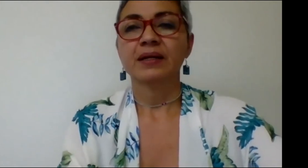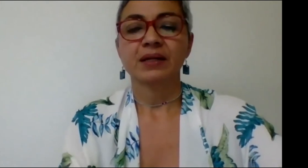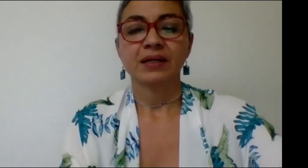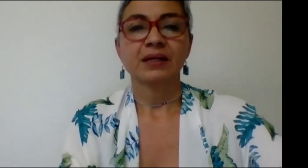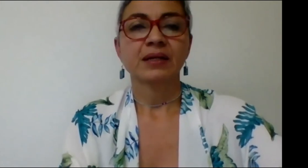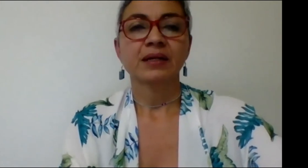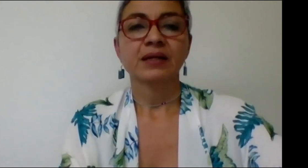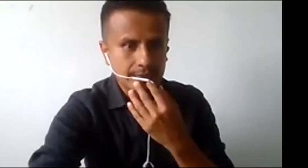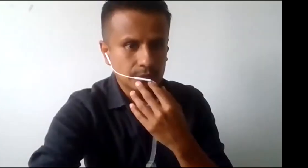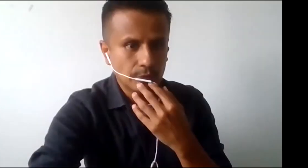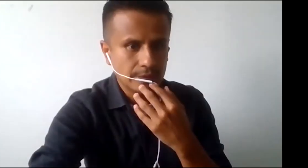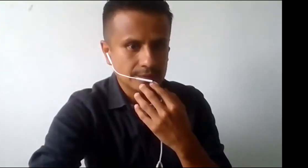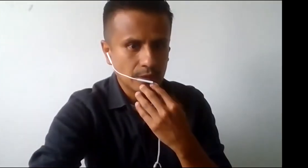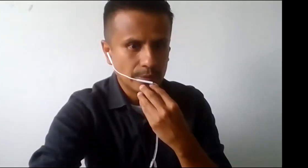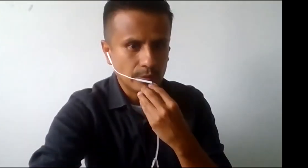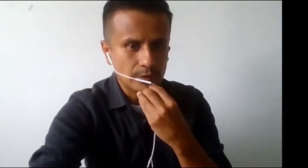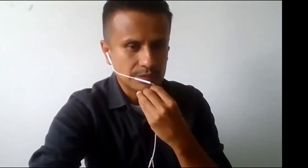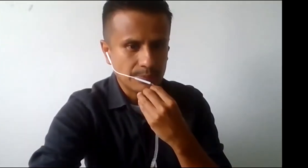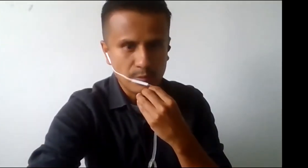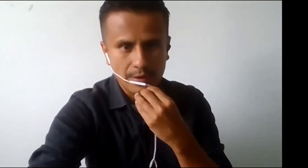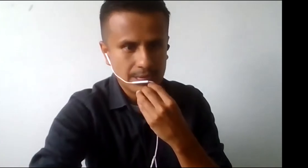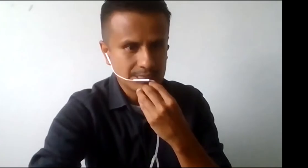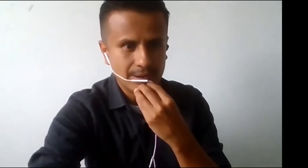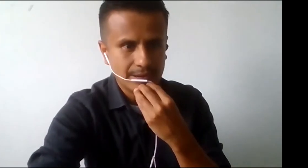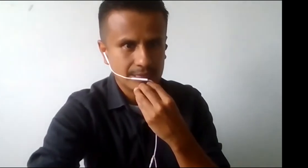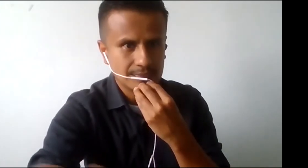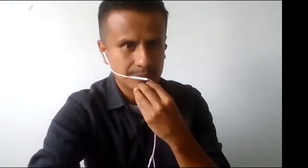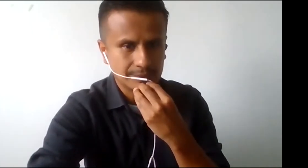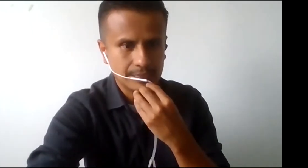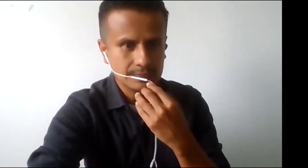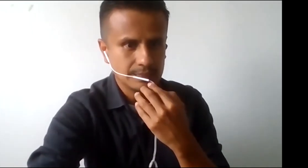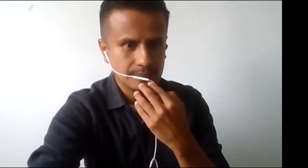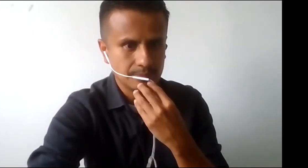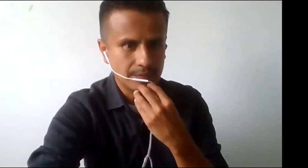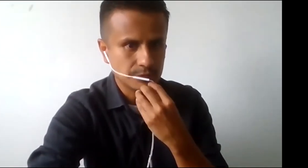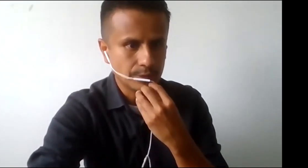tenía todo organizado pero claro se me mueven las imágenes las pantallas y eso